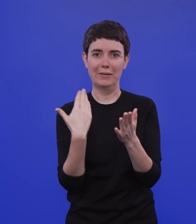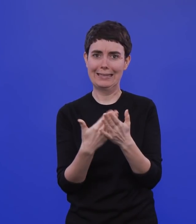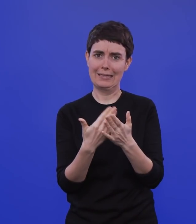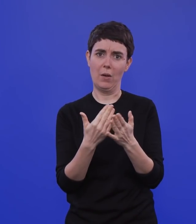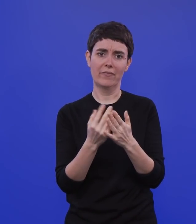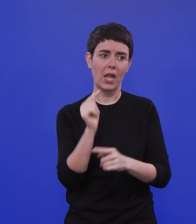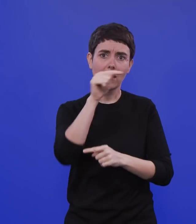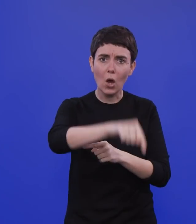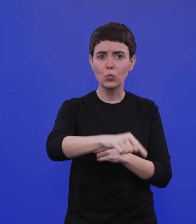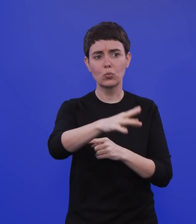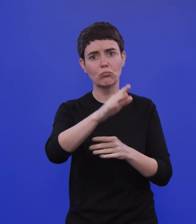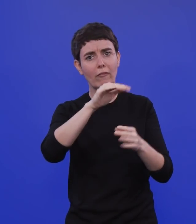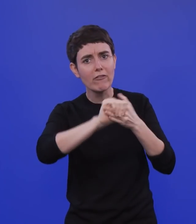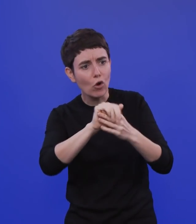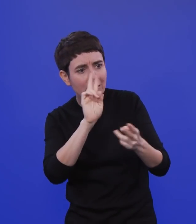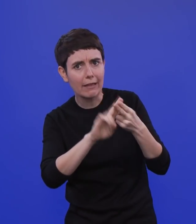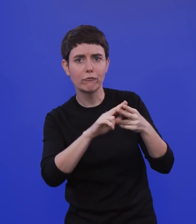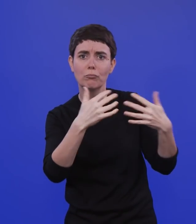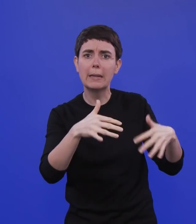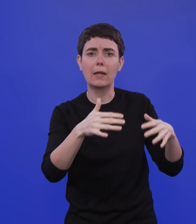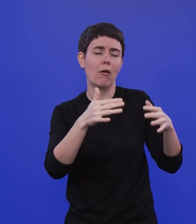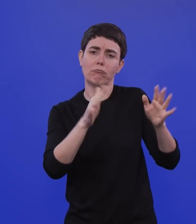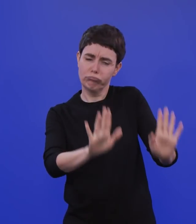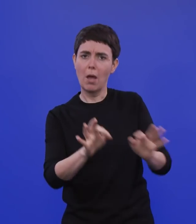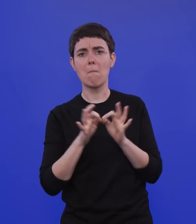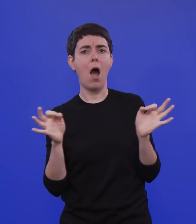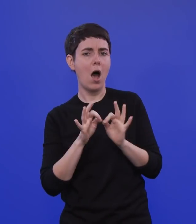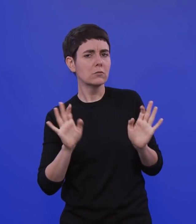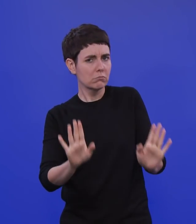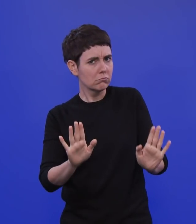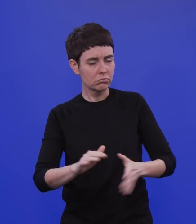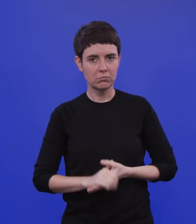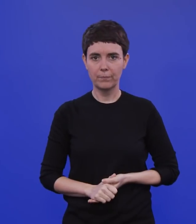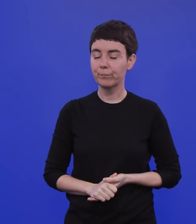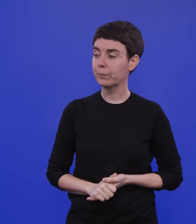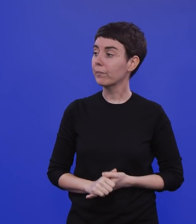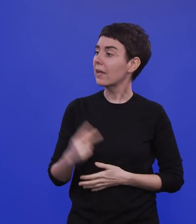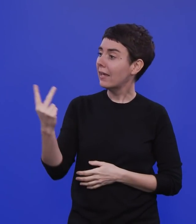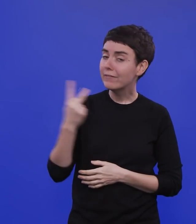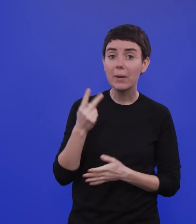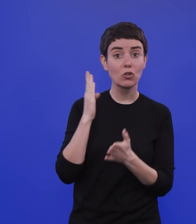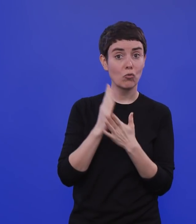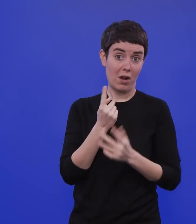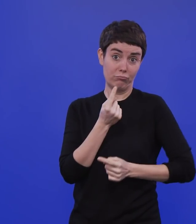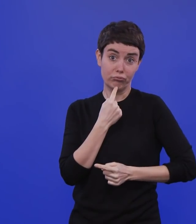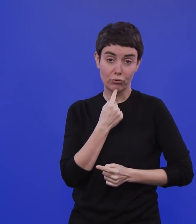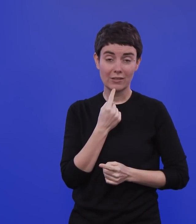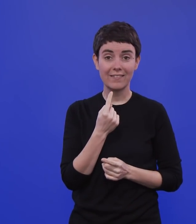da natürlich auch mit einem gewissen Augenmaß agieren. Wir hatten schon mal darüber gesprochen, dass ein R-Wert von 0